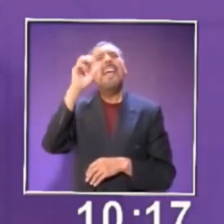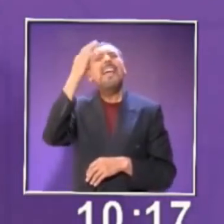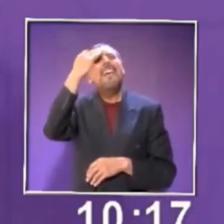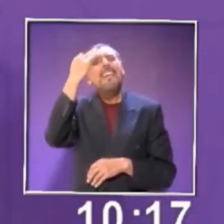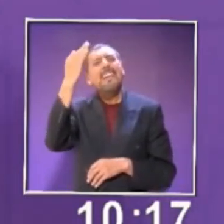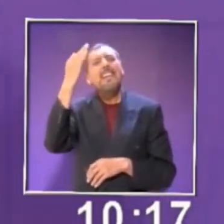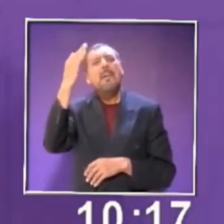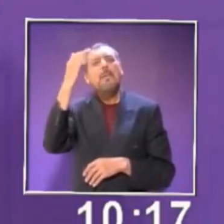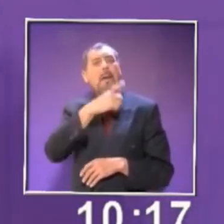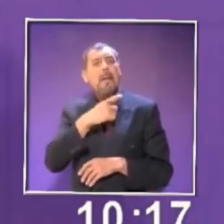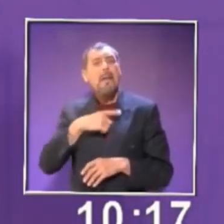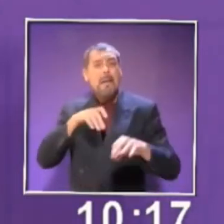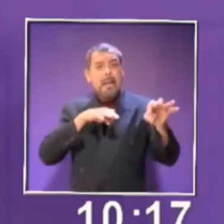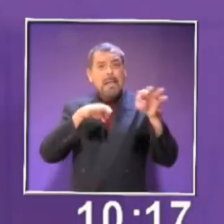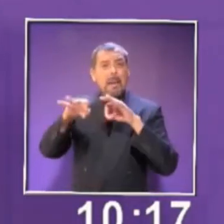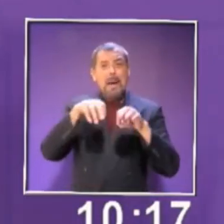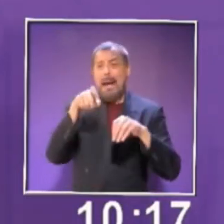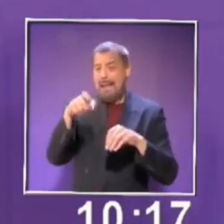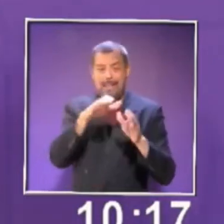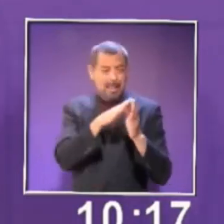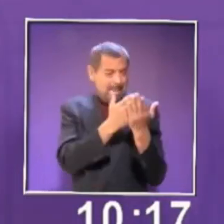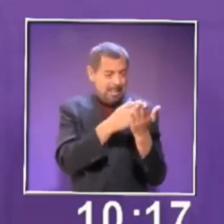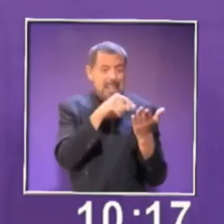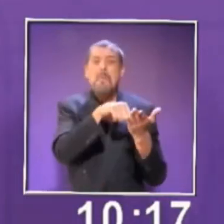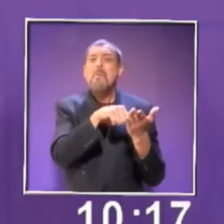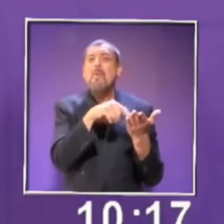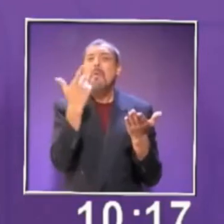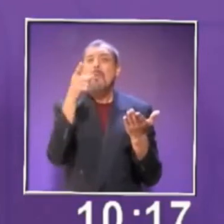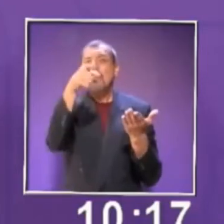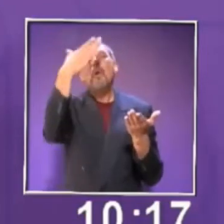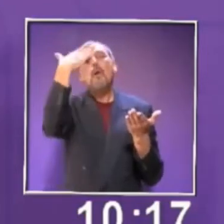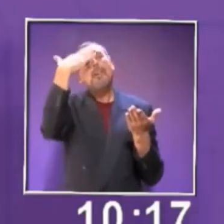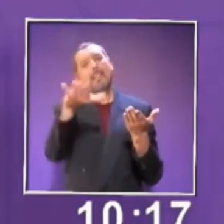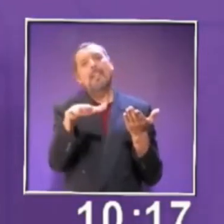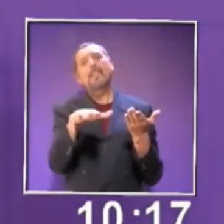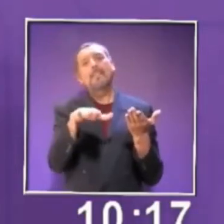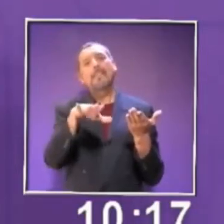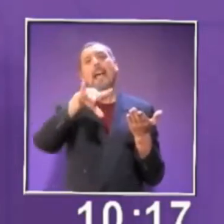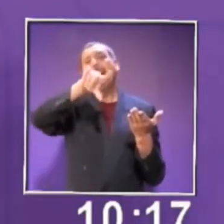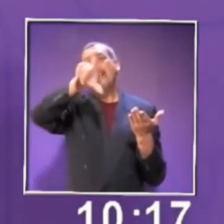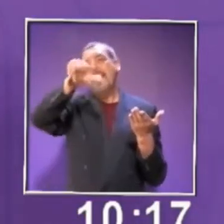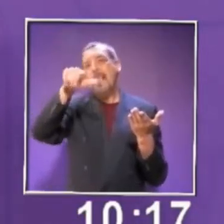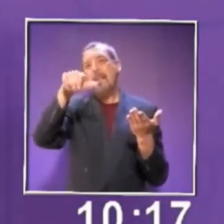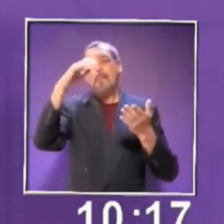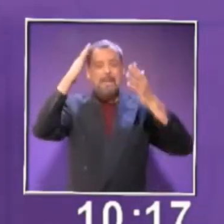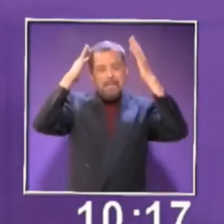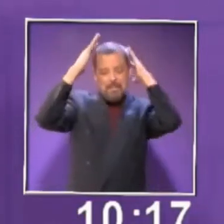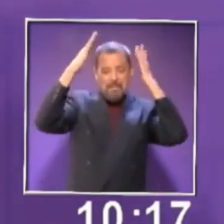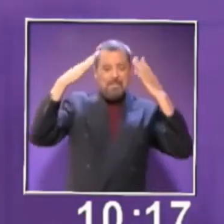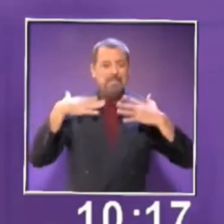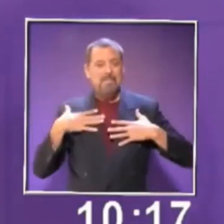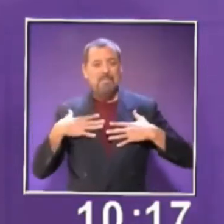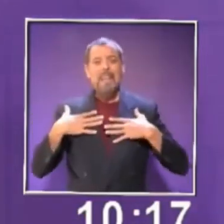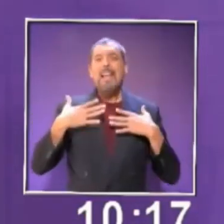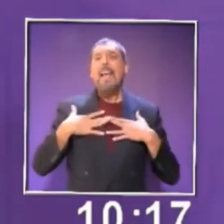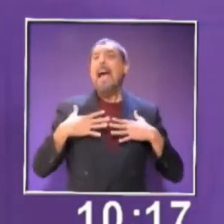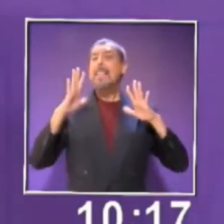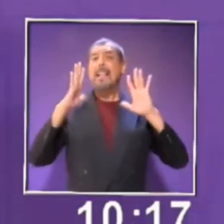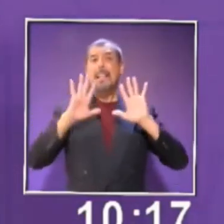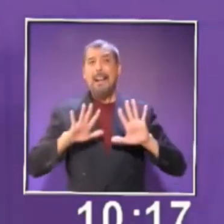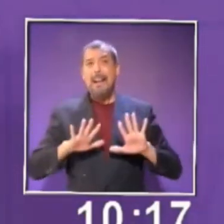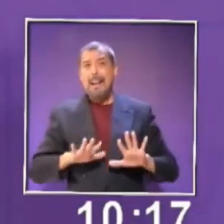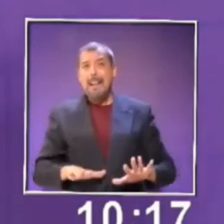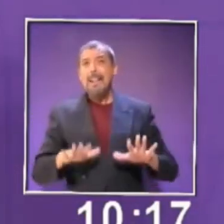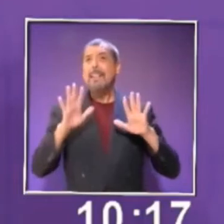empezar a trabajar estas actividades? Bueno, tú lo sabes. Después de un bañito, ¿verdad?, que ya esté fresco el niño.